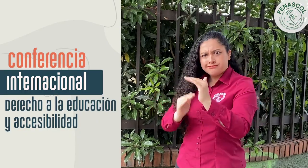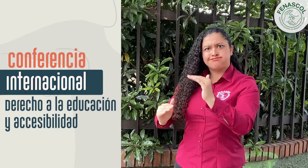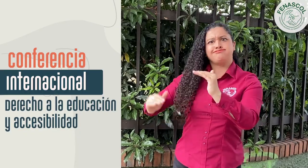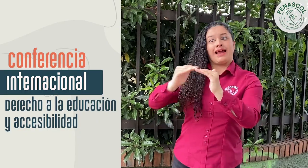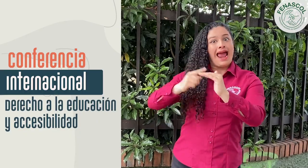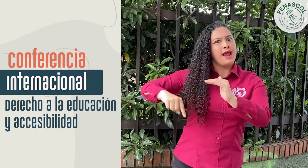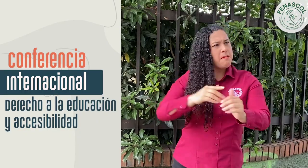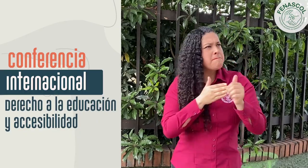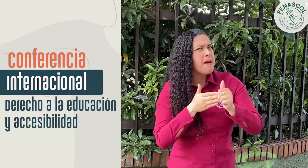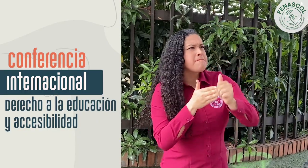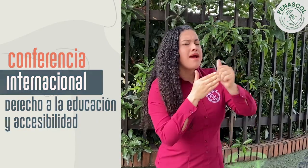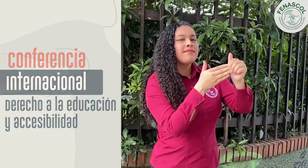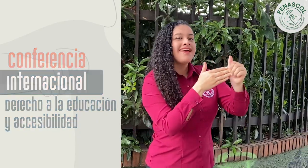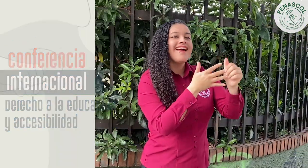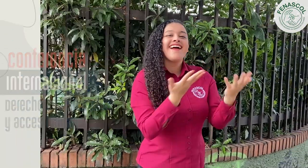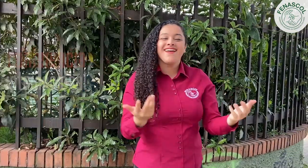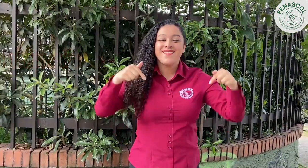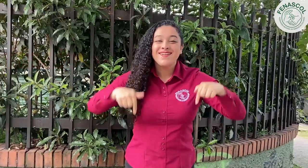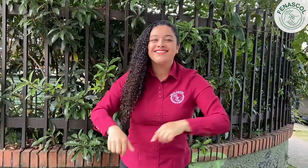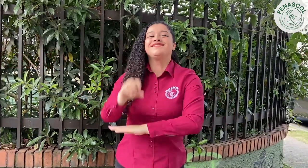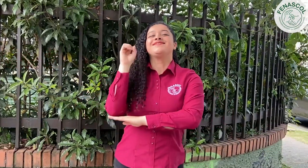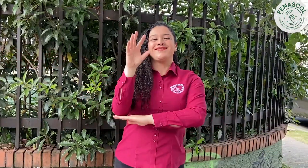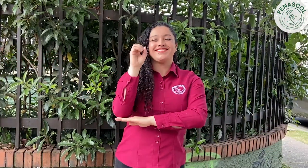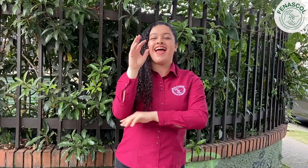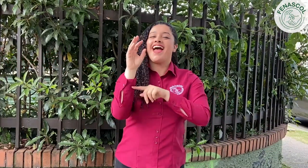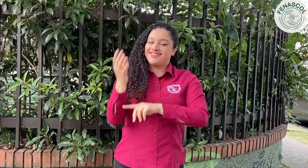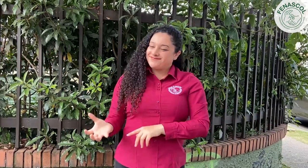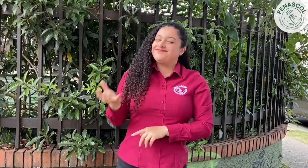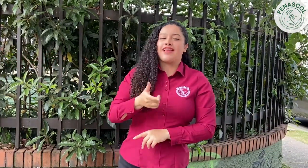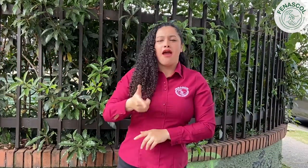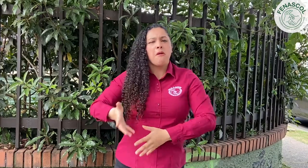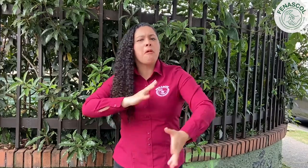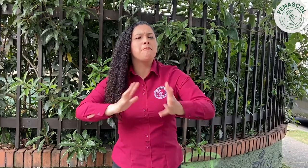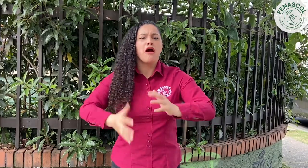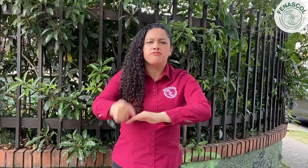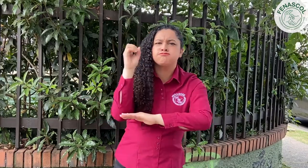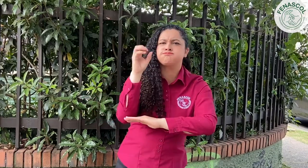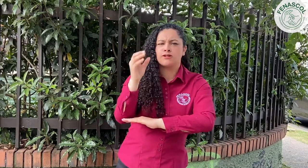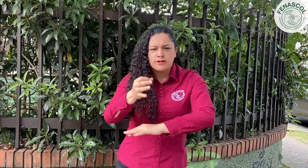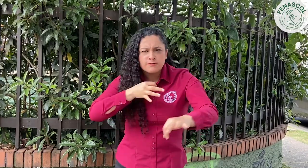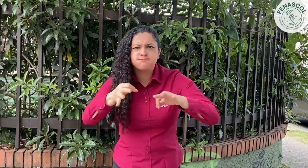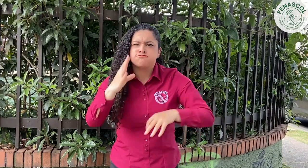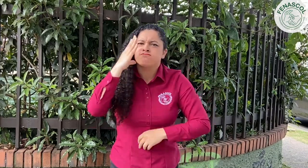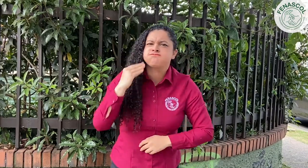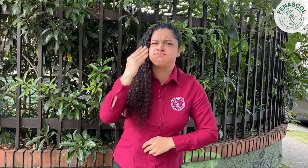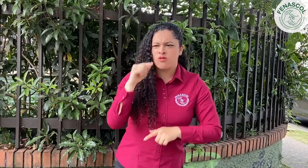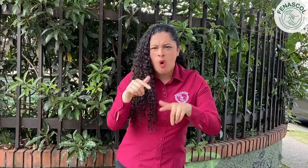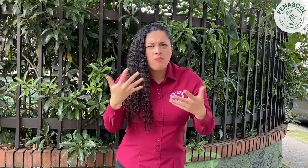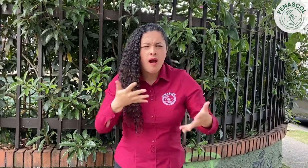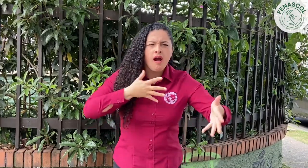lengua de señas. Todo esto aquí, en este espacio. Tendremos conferencias en lengua de señas, explicaciones, socialización de